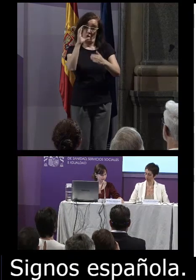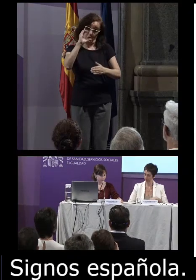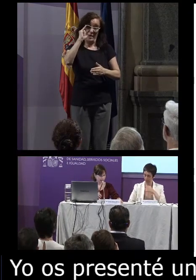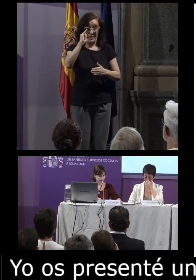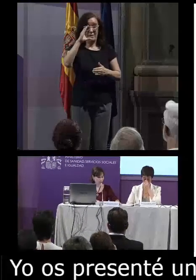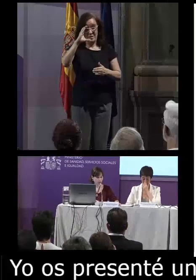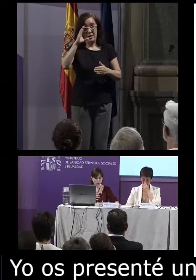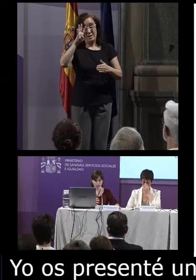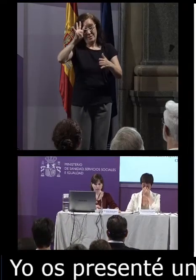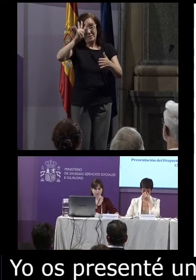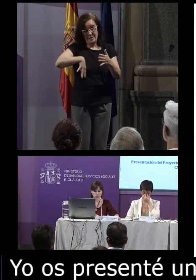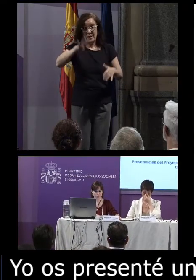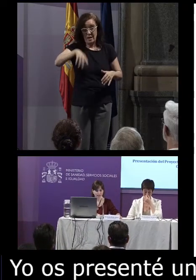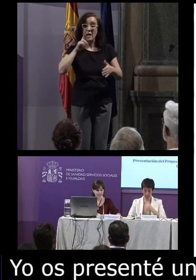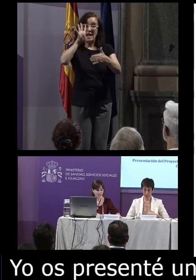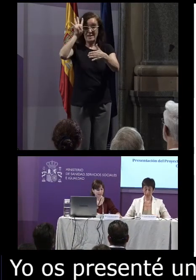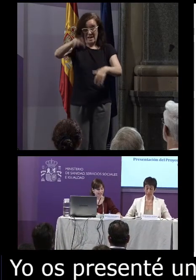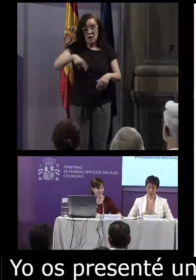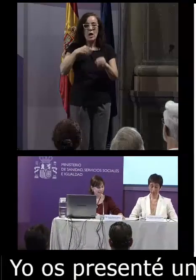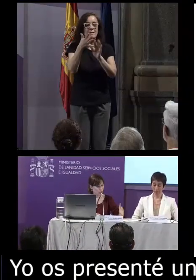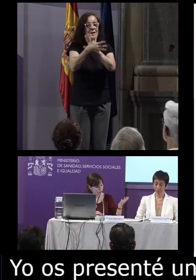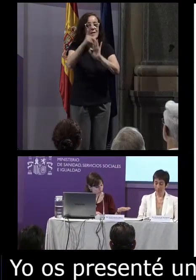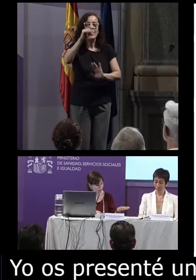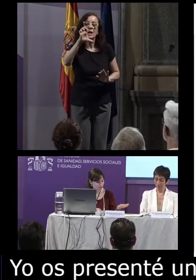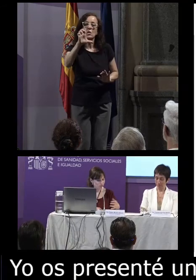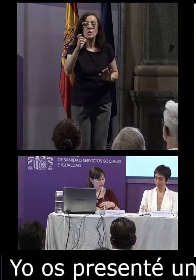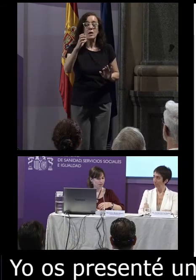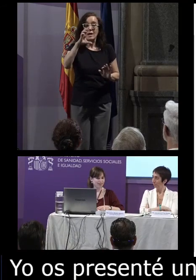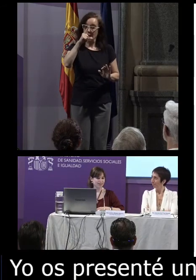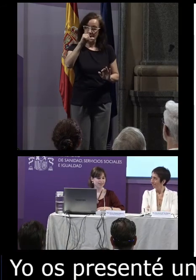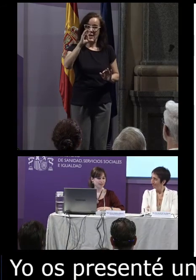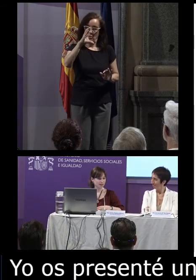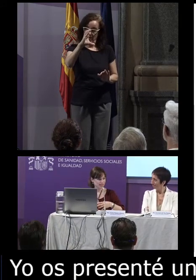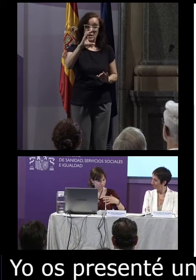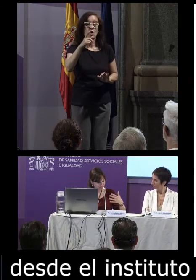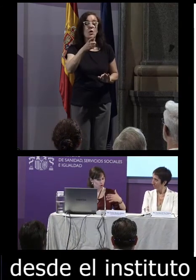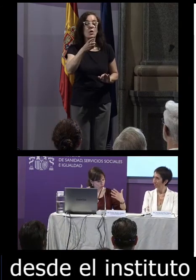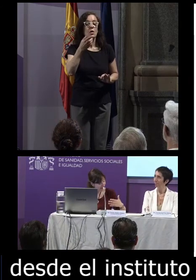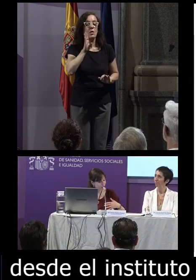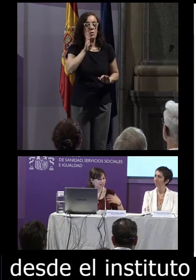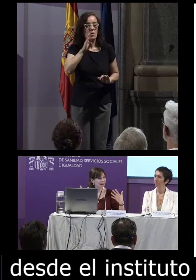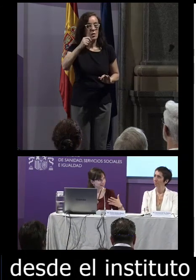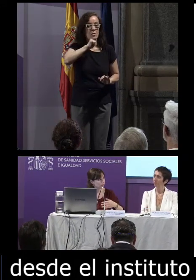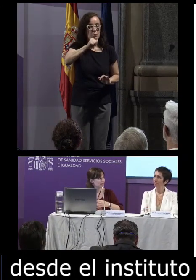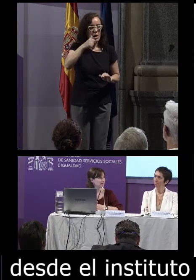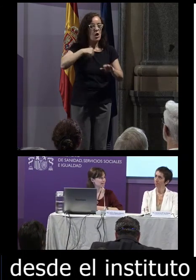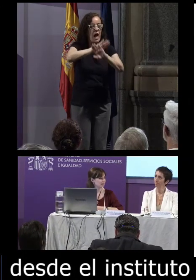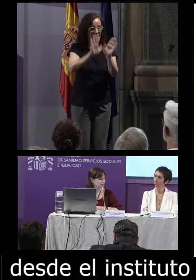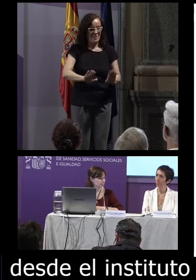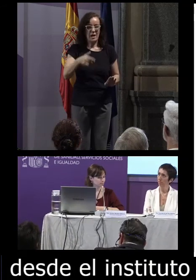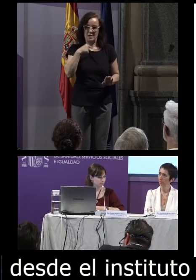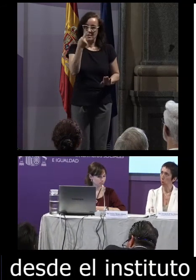Cataluña con la lengua de signos catalana y como ha dicho Mariluz y como diría al final también